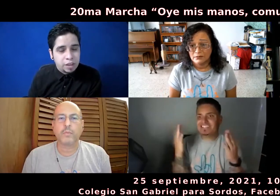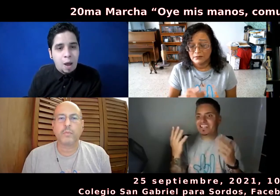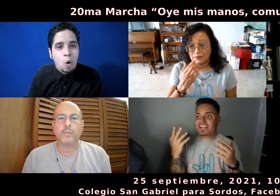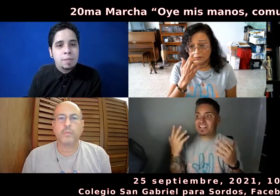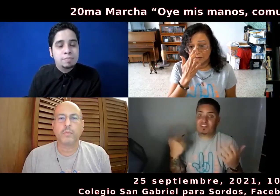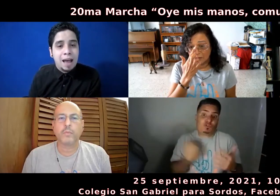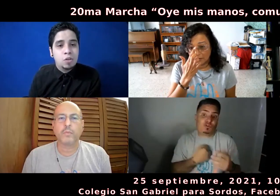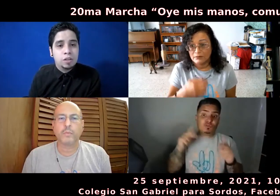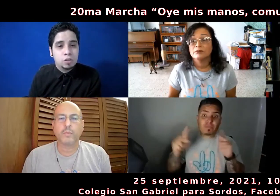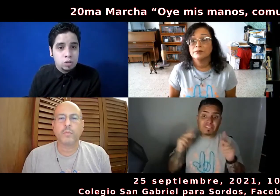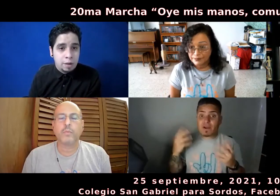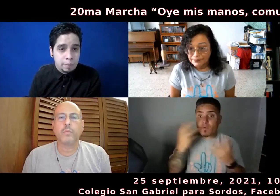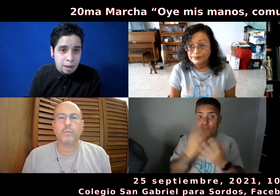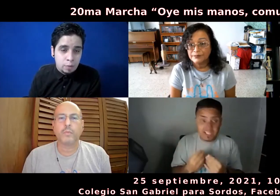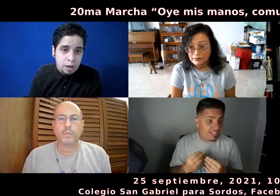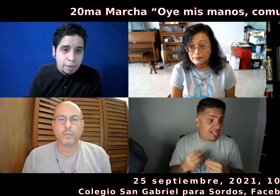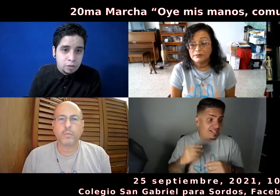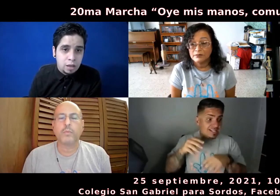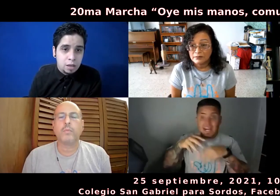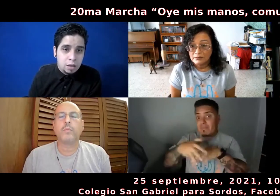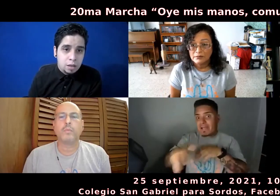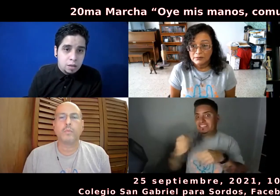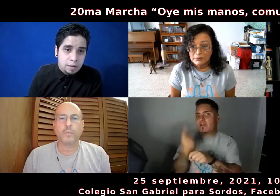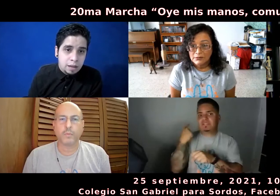llama Oye mis manos, escúchame, ¿verdad? Porque las personas, ¿verdad?